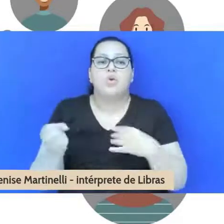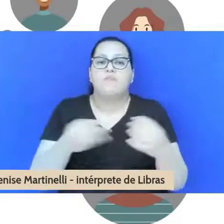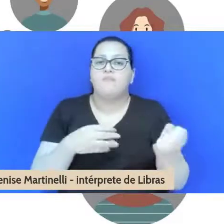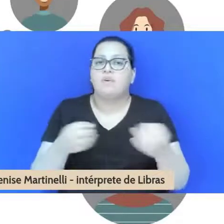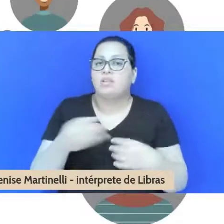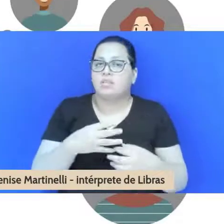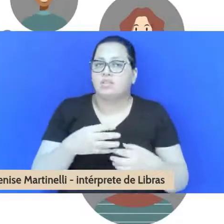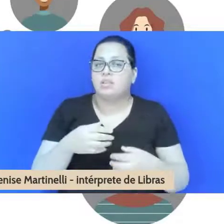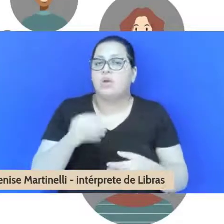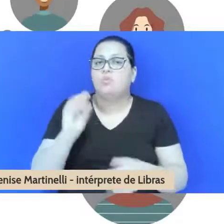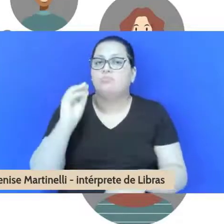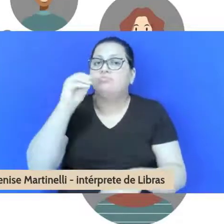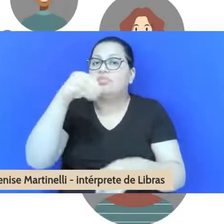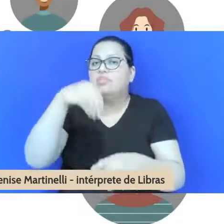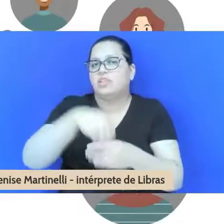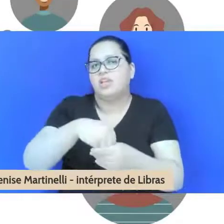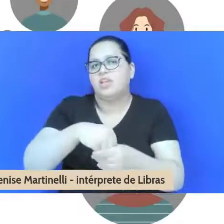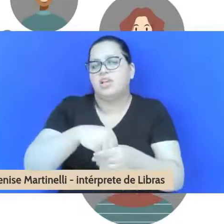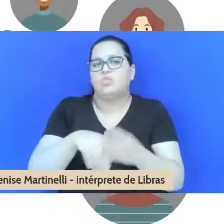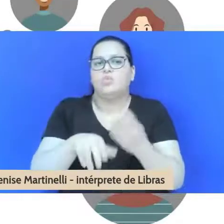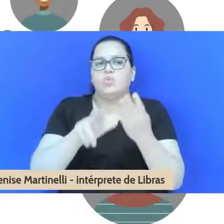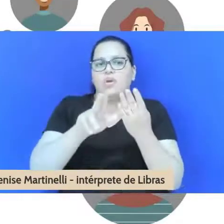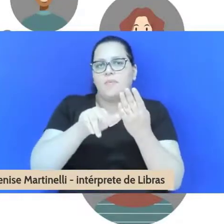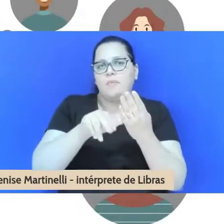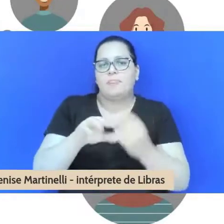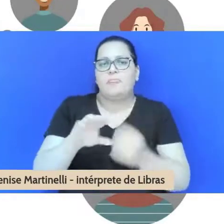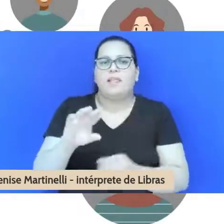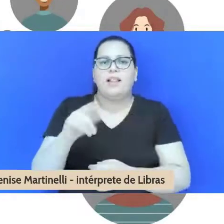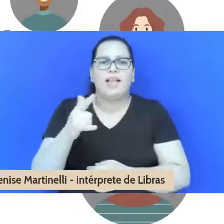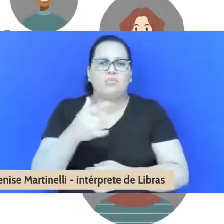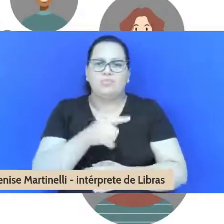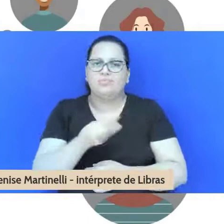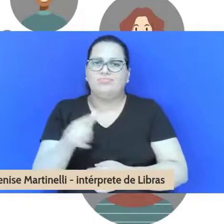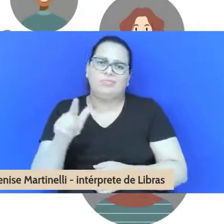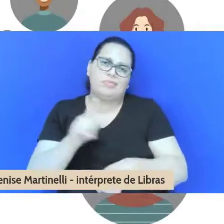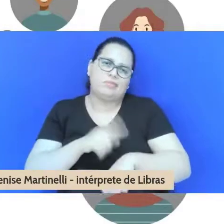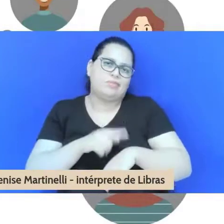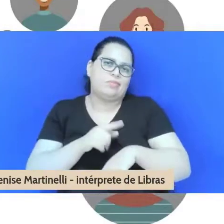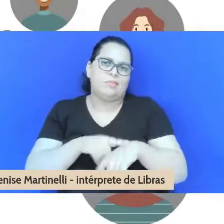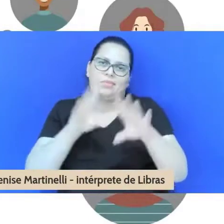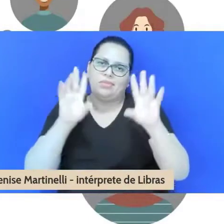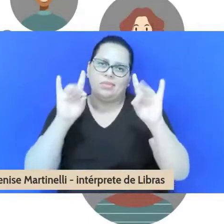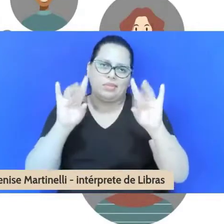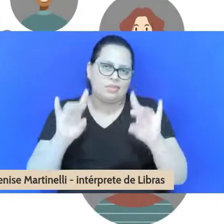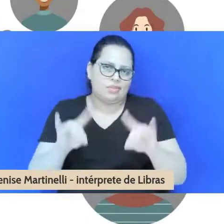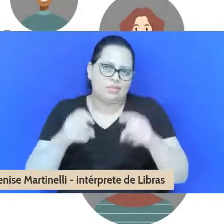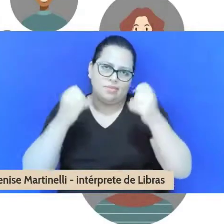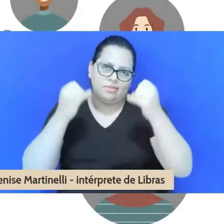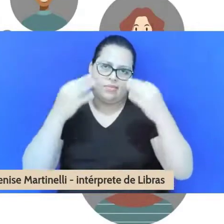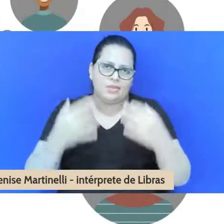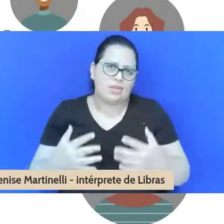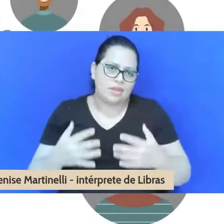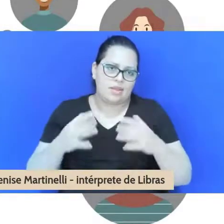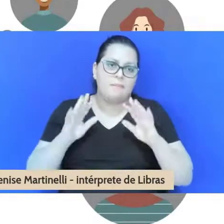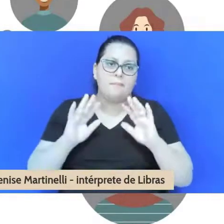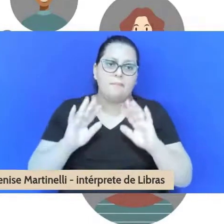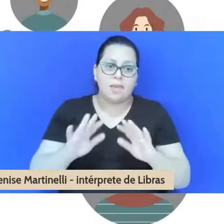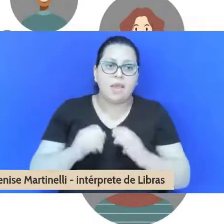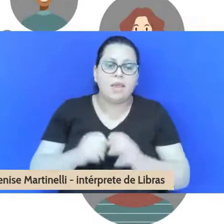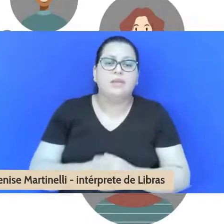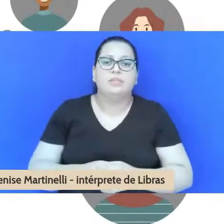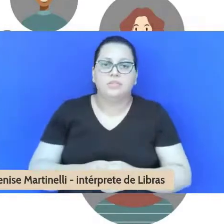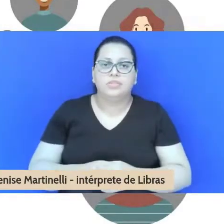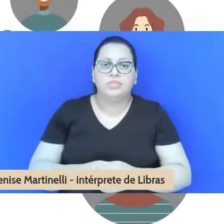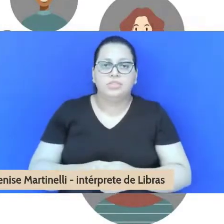UFPA. Claro que nós não temos tempo aqui de detalhar essas propostas, mas é